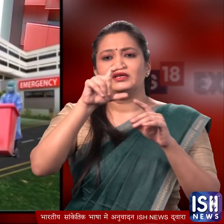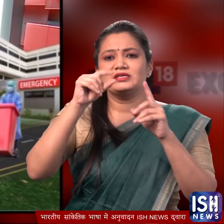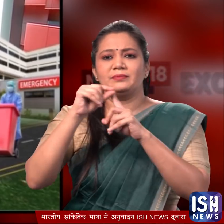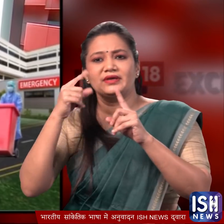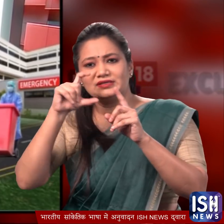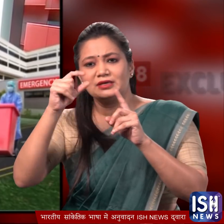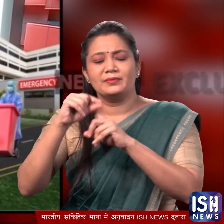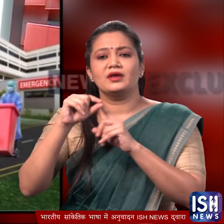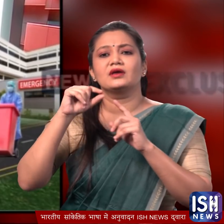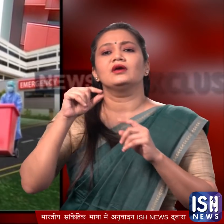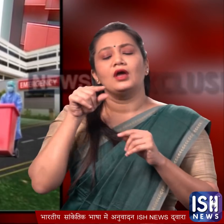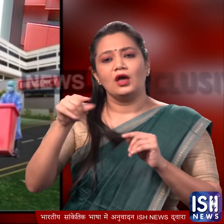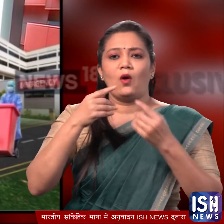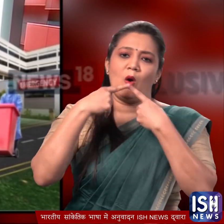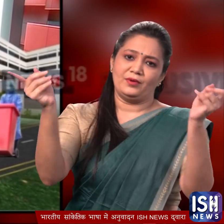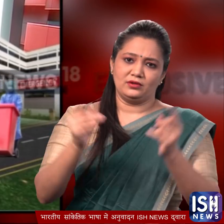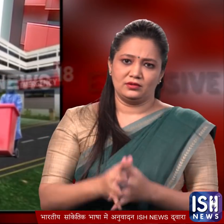संस्था सीपी सीबी ने एक मोबाइल आप के जरीए जुटाए